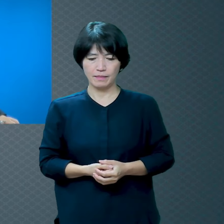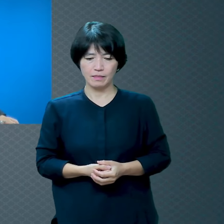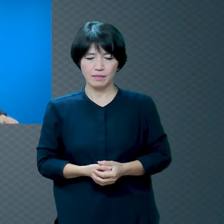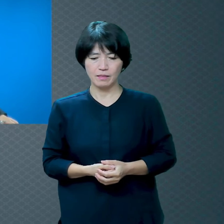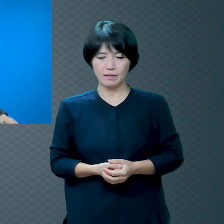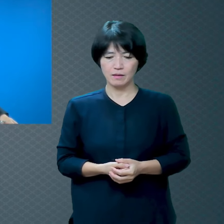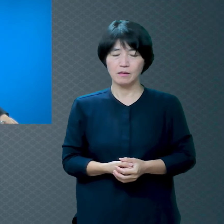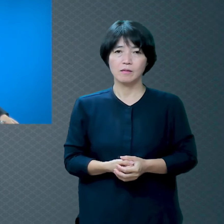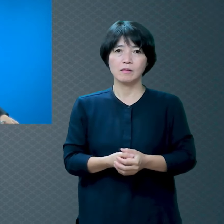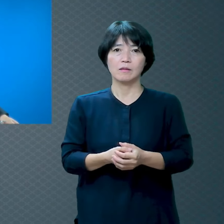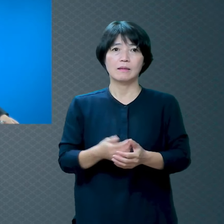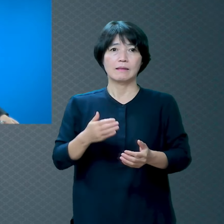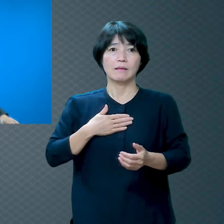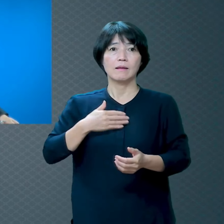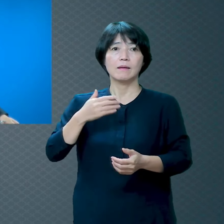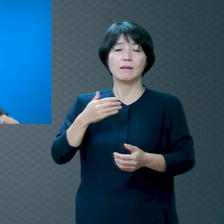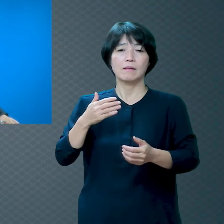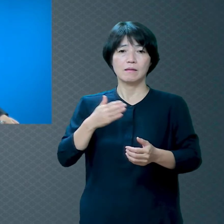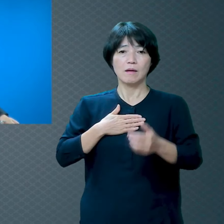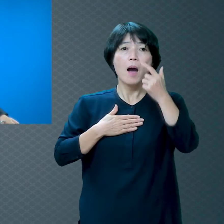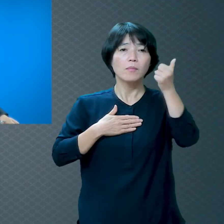아버님 전도하는데 5년 걸렸어요